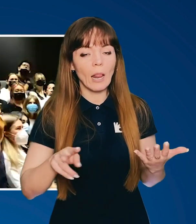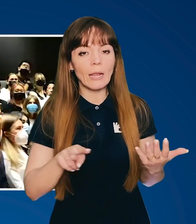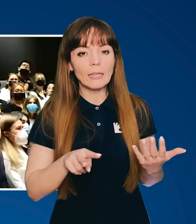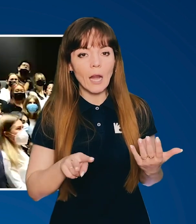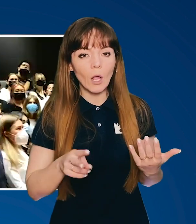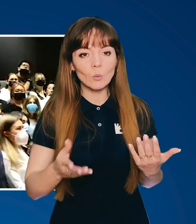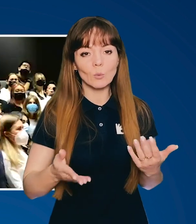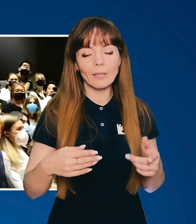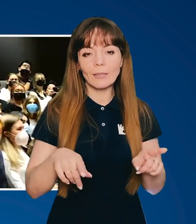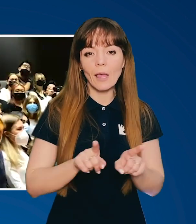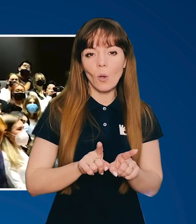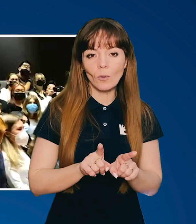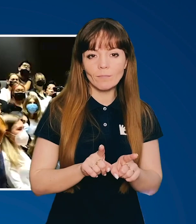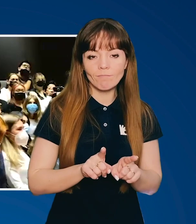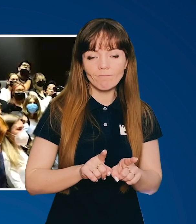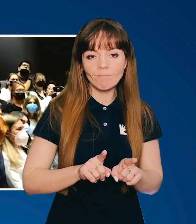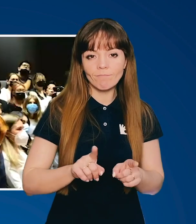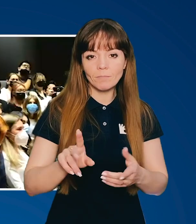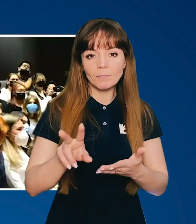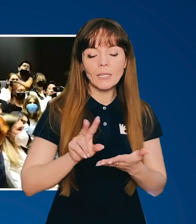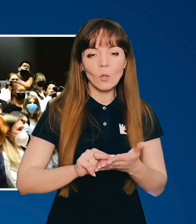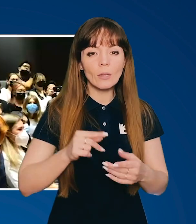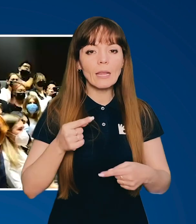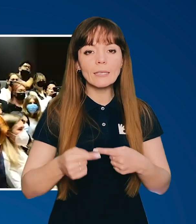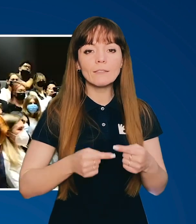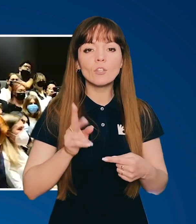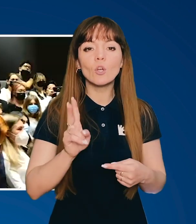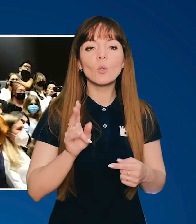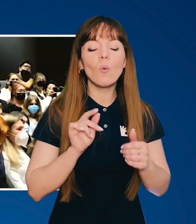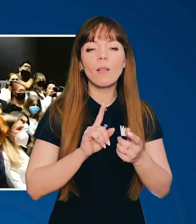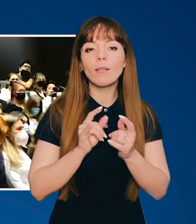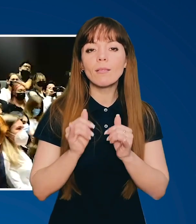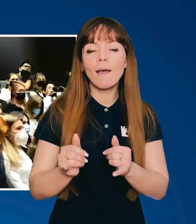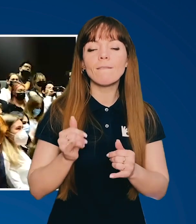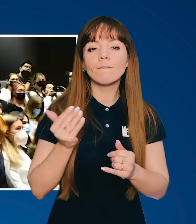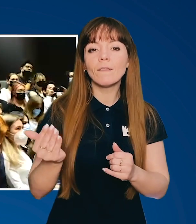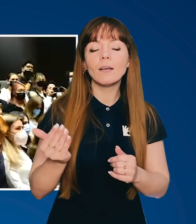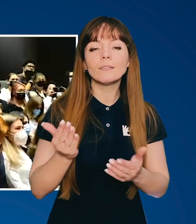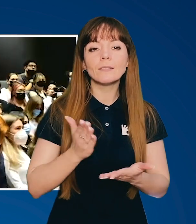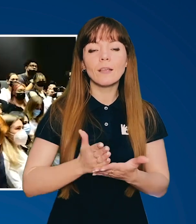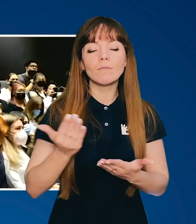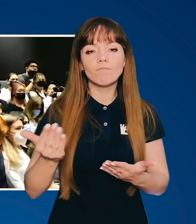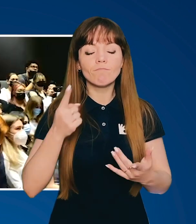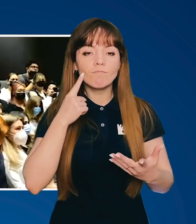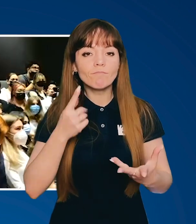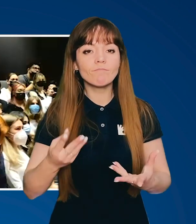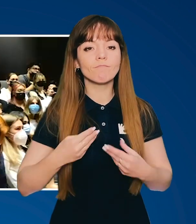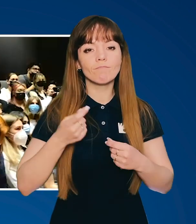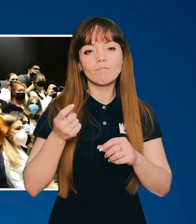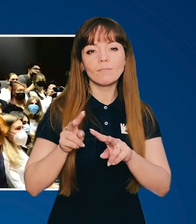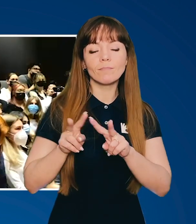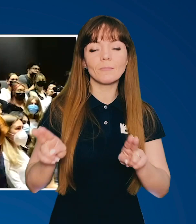літературний такий приклад до наслідування, хто для вас є такою людиною, хто вас надихає? Дякую.